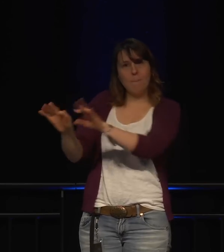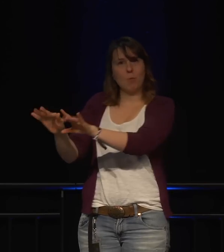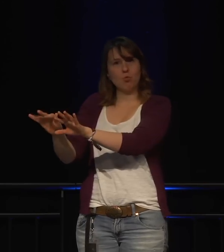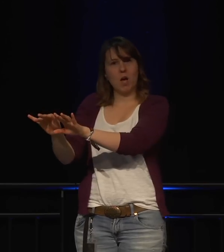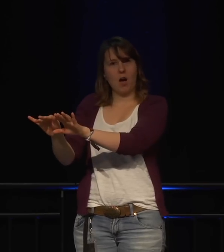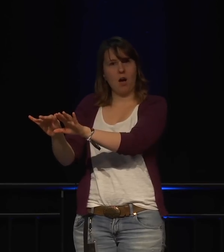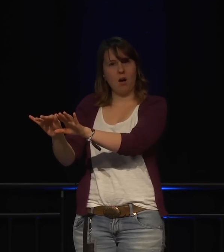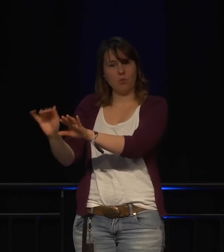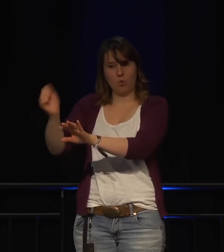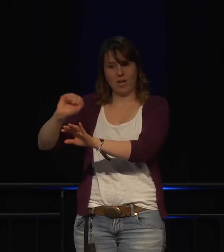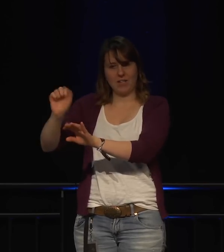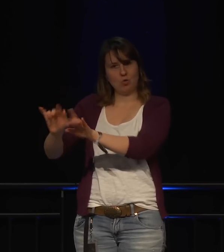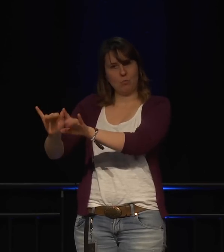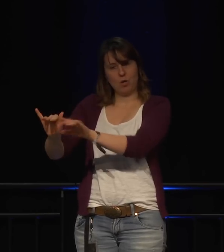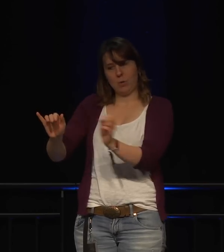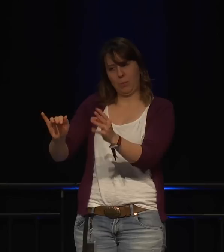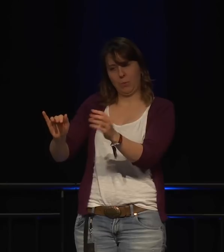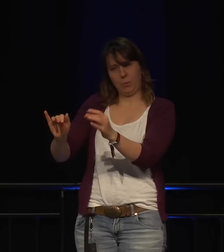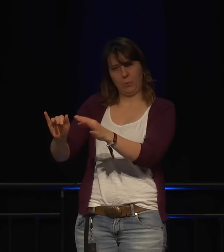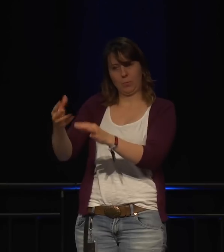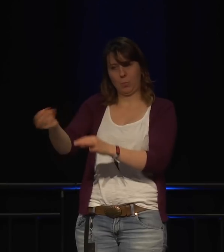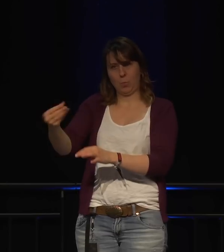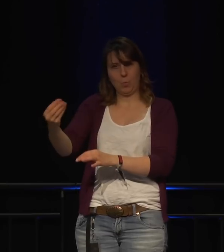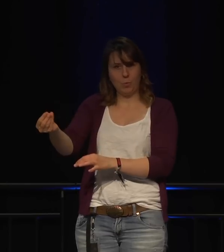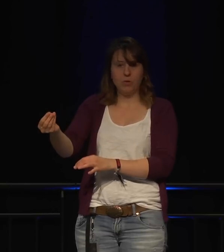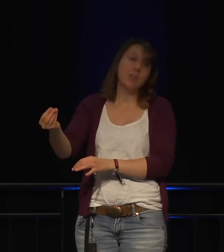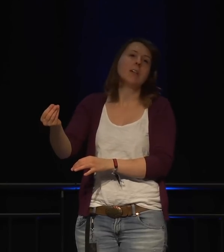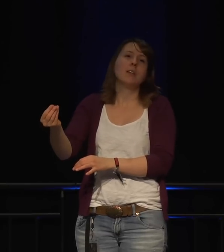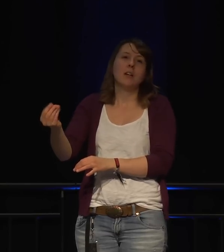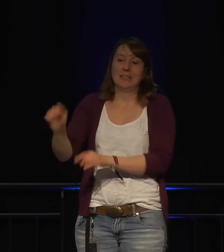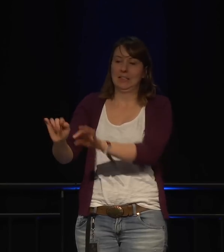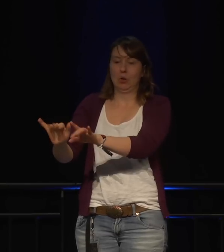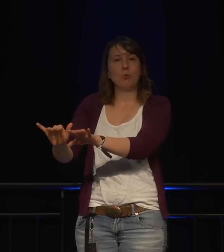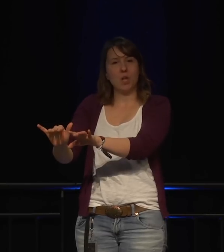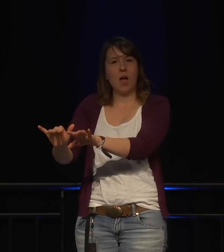Und diese Sensoren haben die Daten natürlich an einen Computer geschickt, der das kontrolliert.